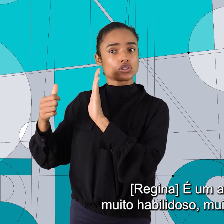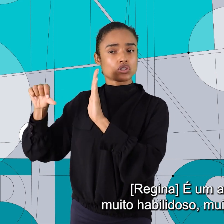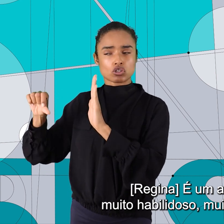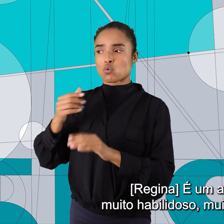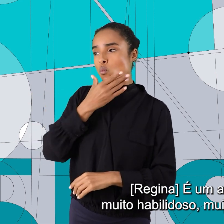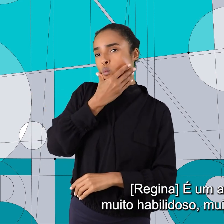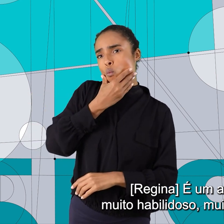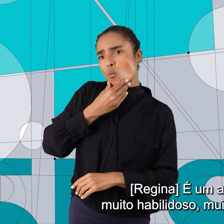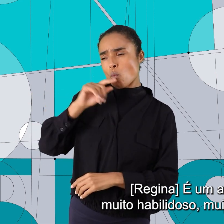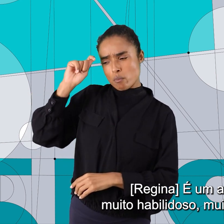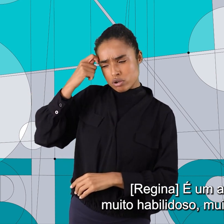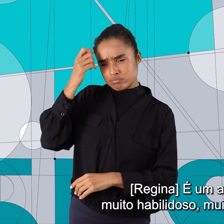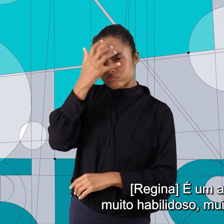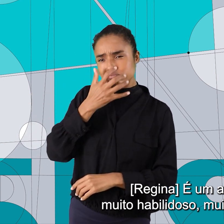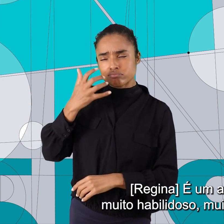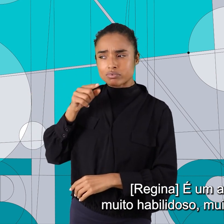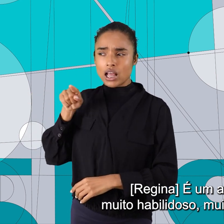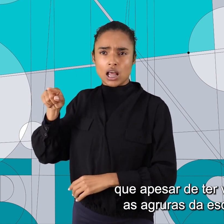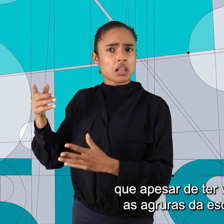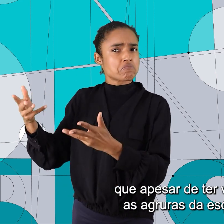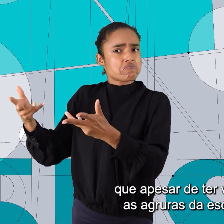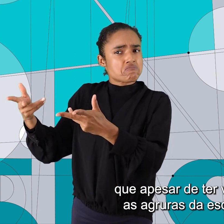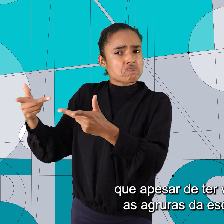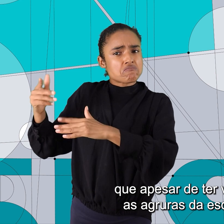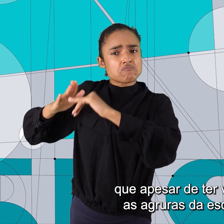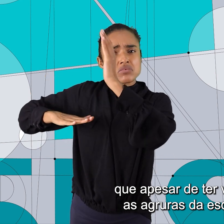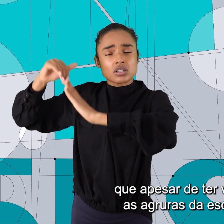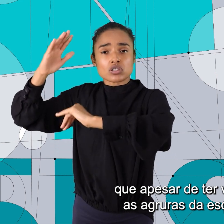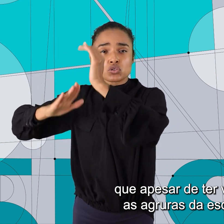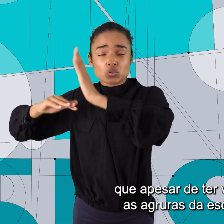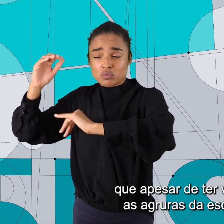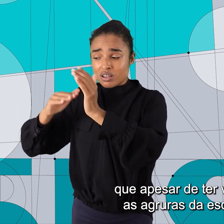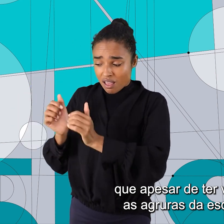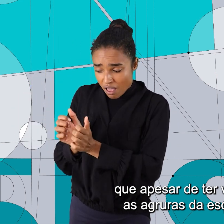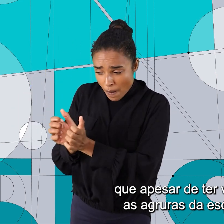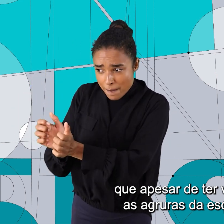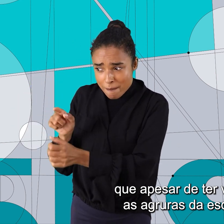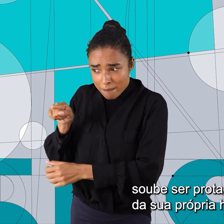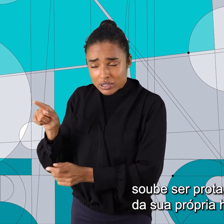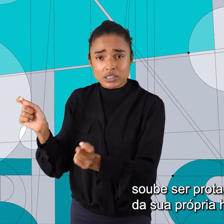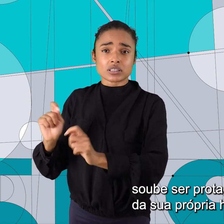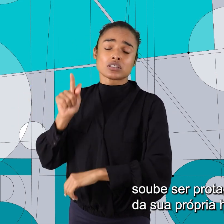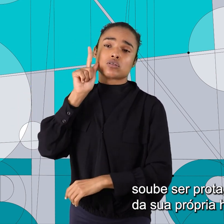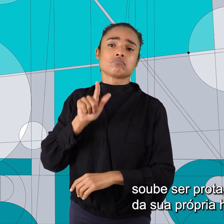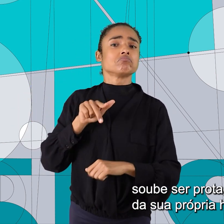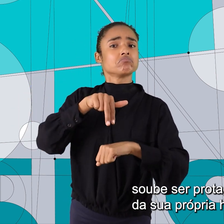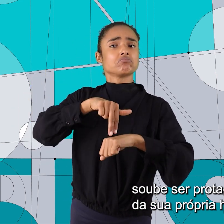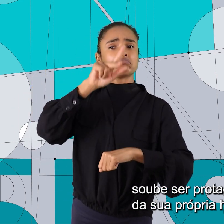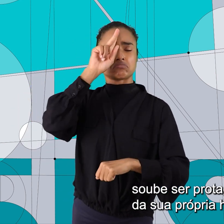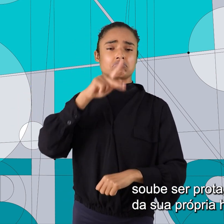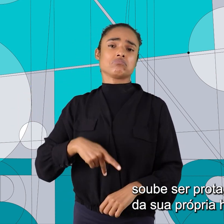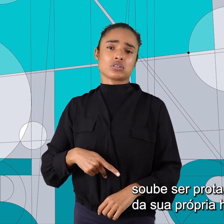africano muito habilidoso, muito talentoso, que, apesar de ter vivenciado as agruras da escravidão, soube ser